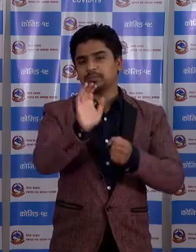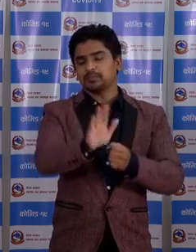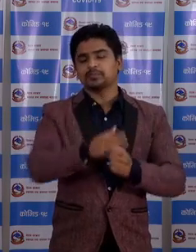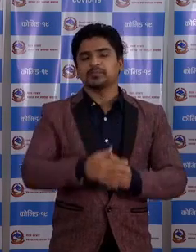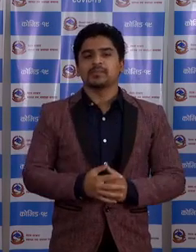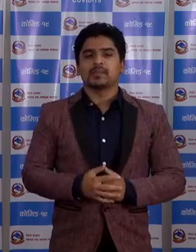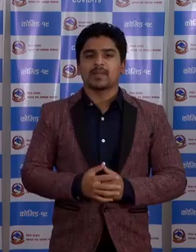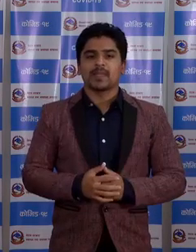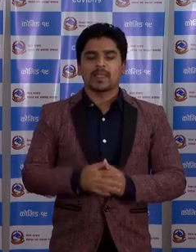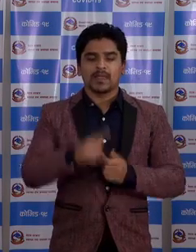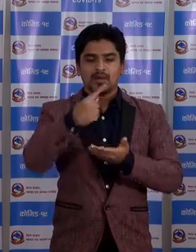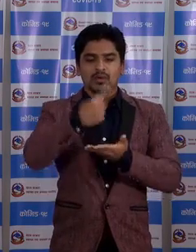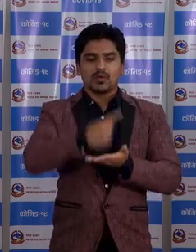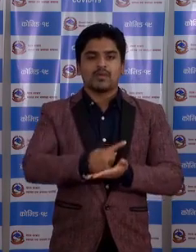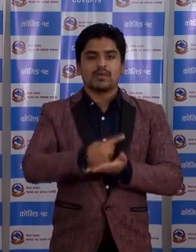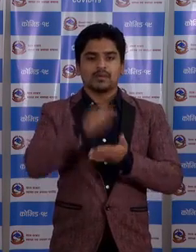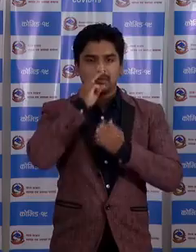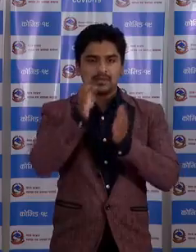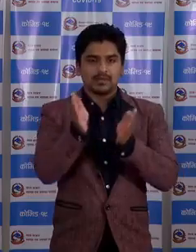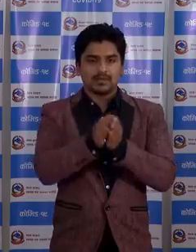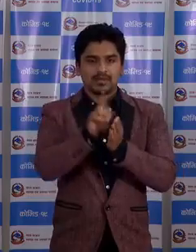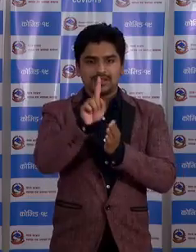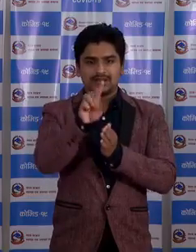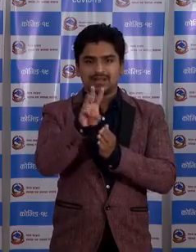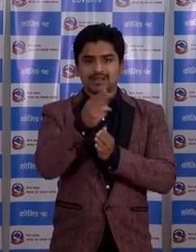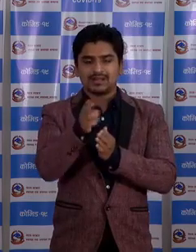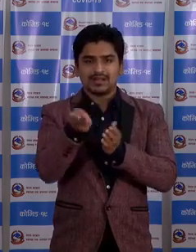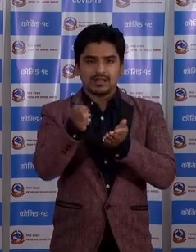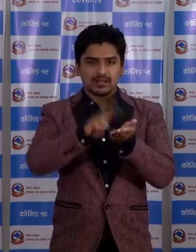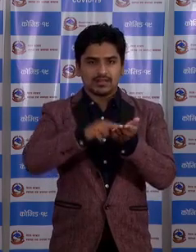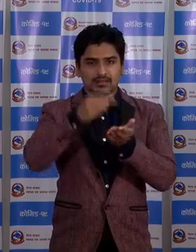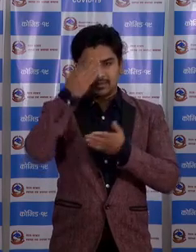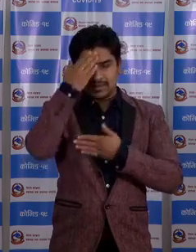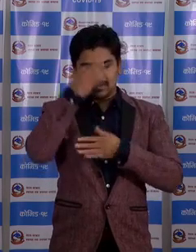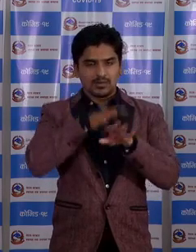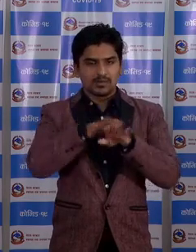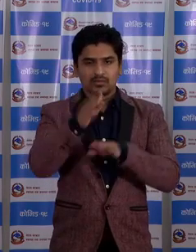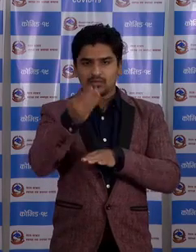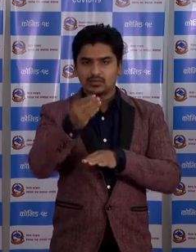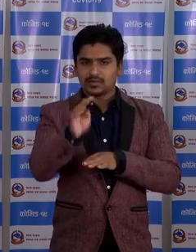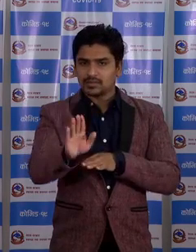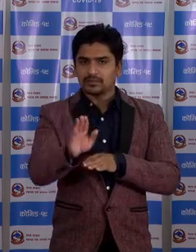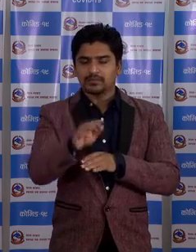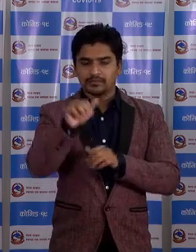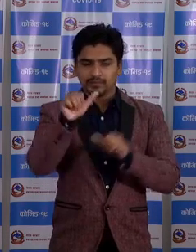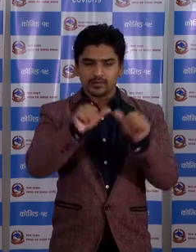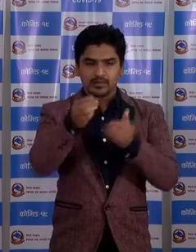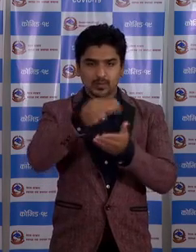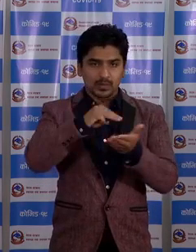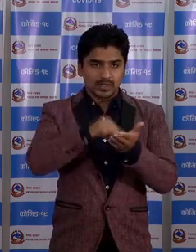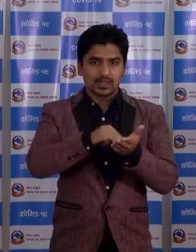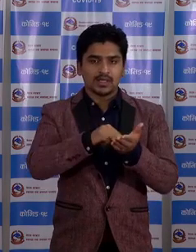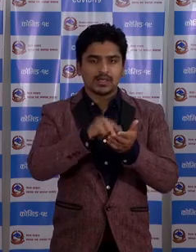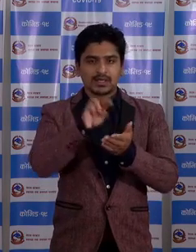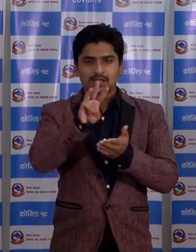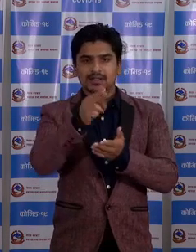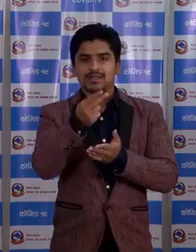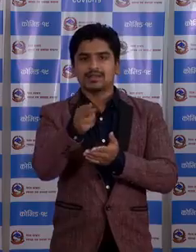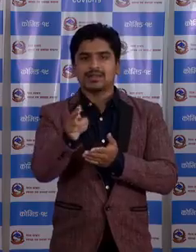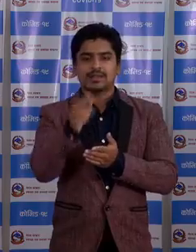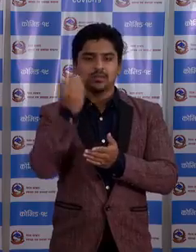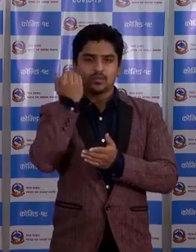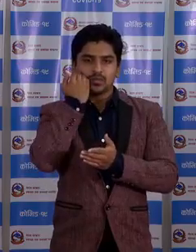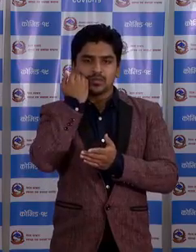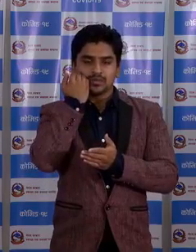कपिल बस्तुमा जम्मा 13 जाना थप संक्रमित हुनुँँछ जस्मादे 3 जाना